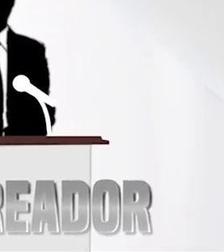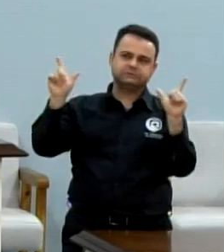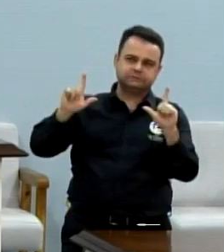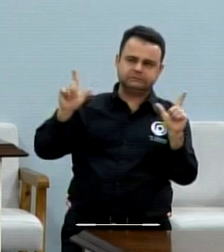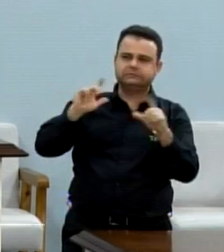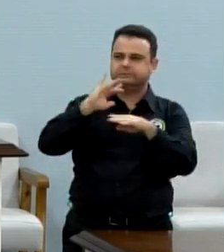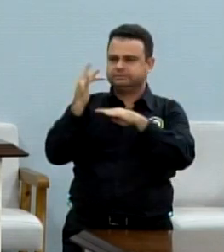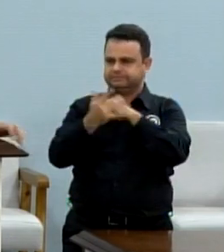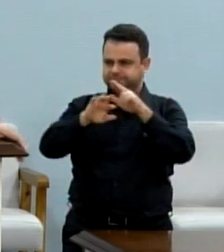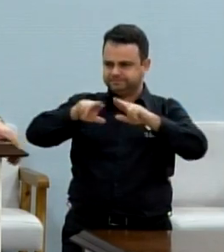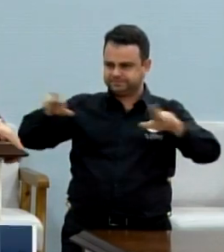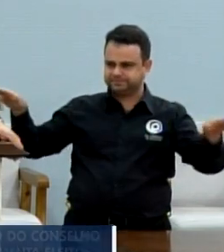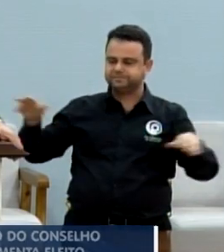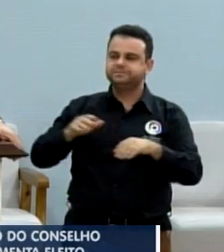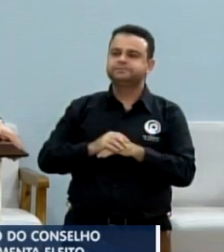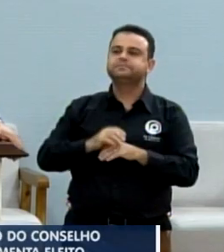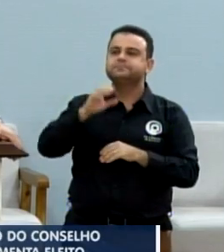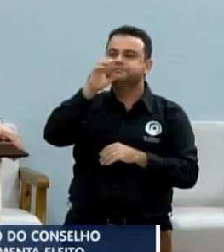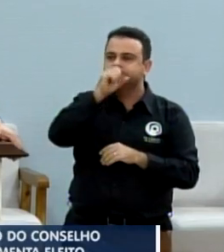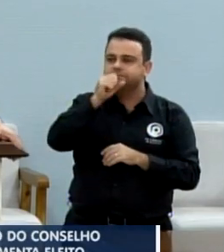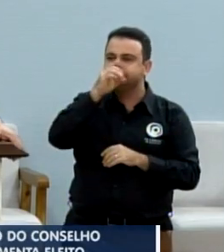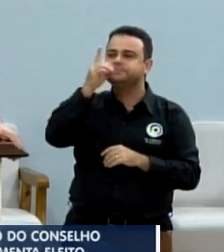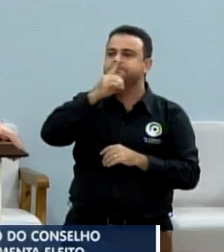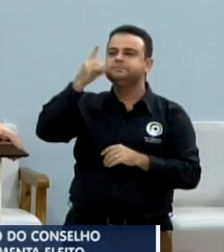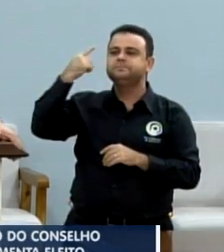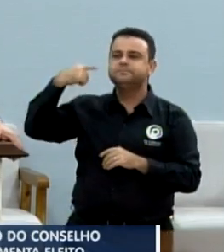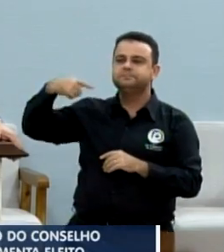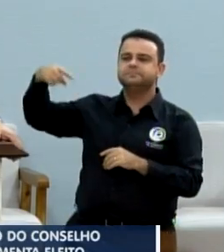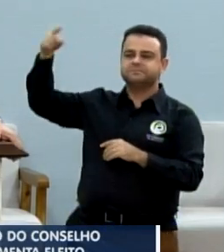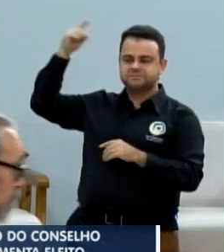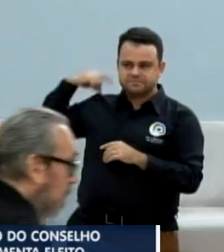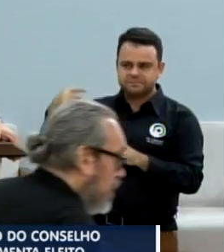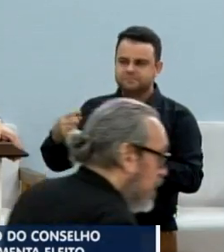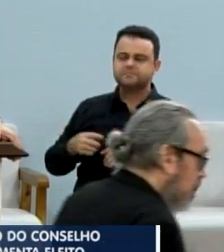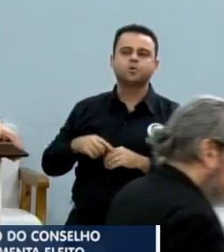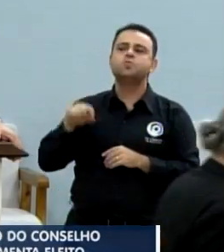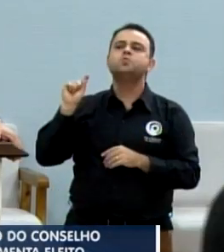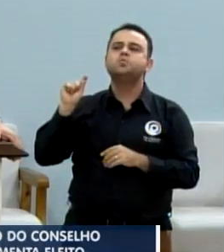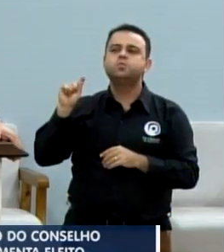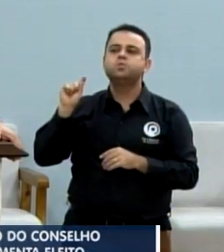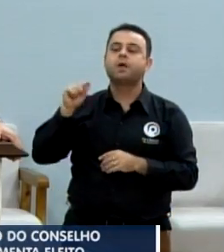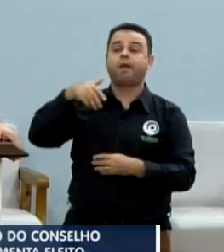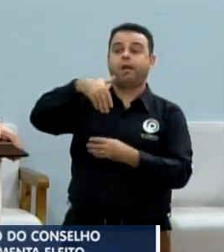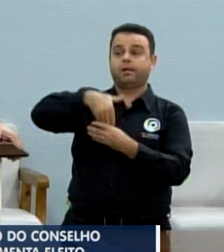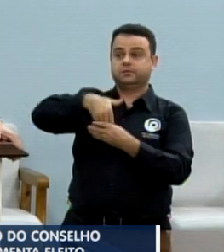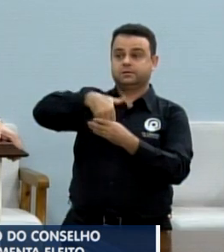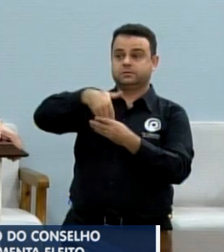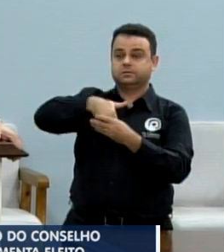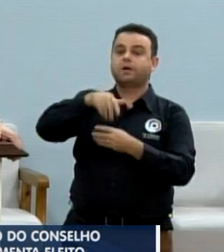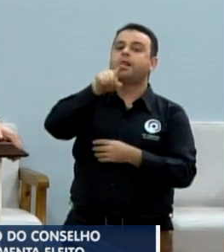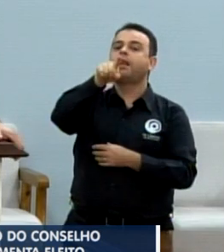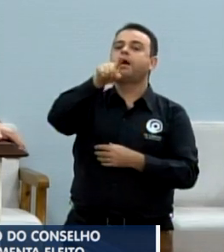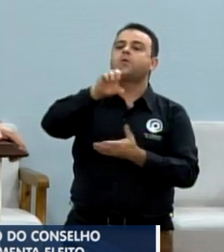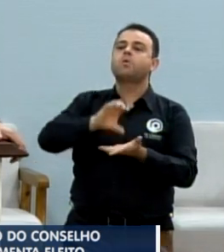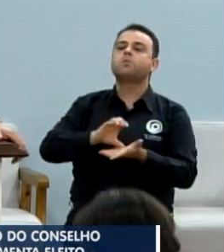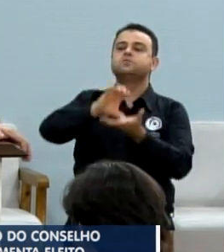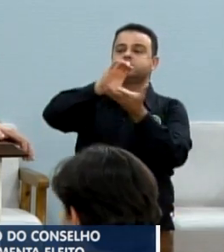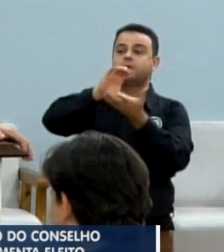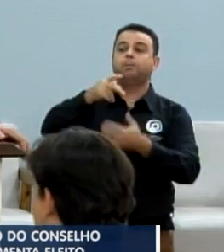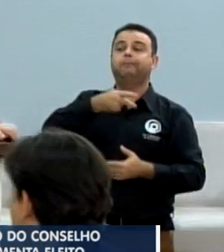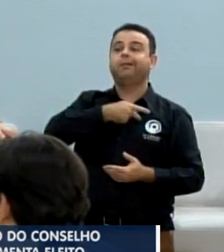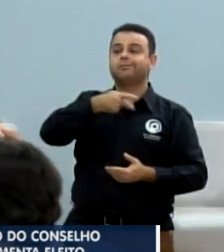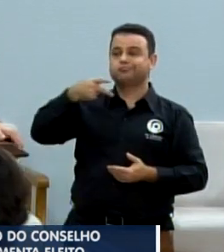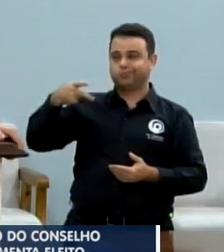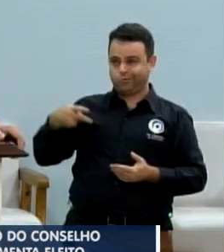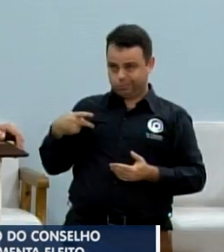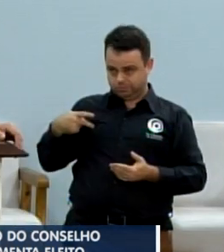Nesse último final de semana teve eleição no conselho de pastores da nossa cidade